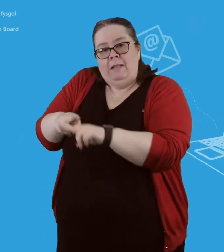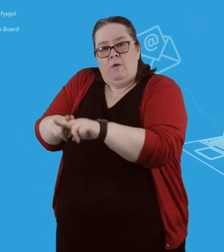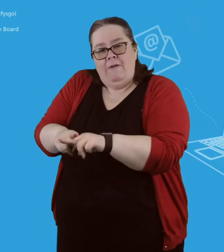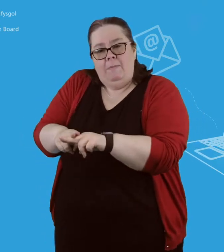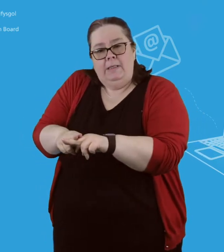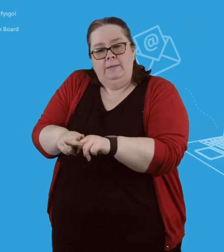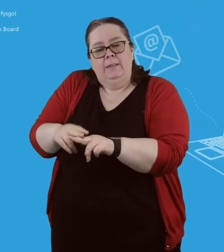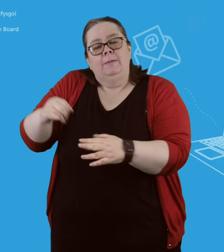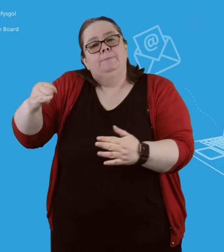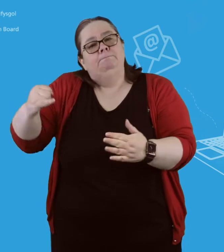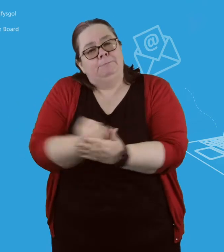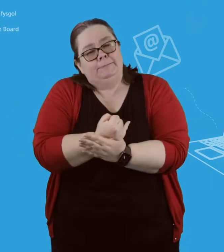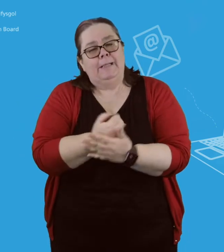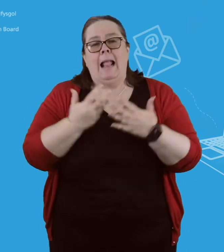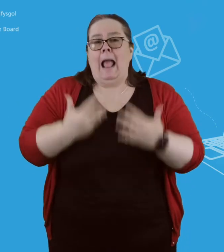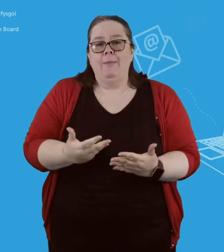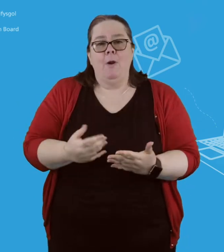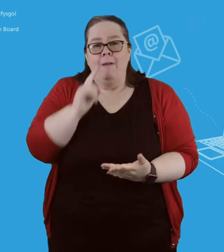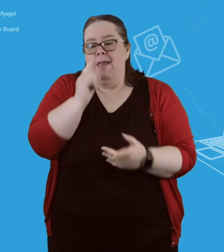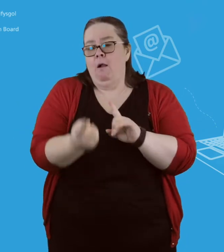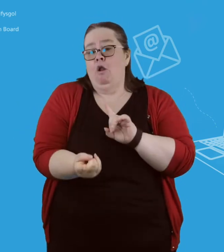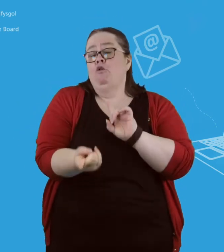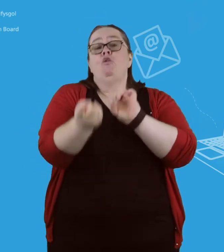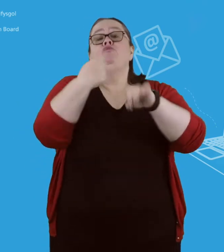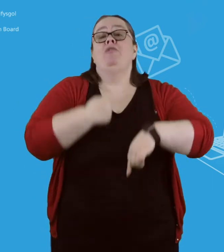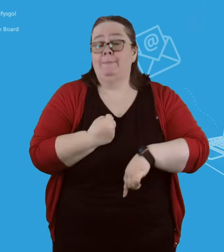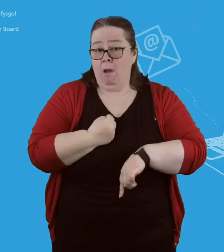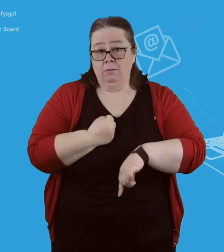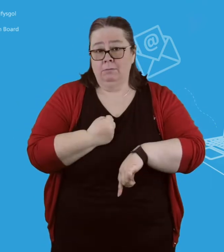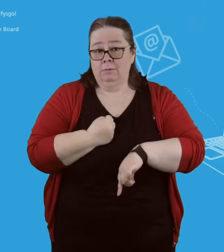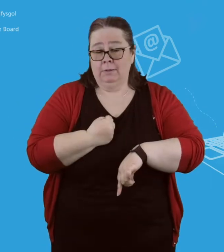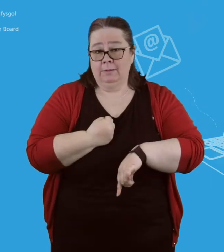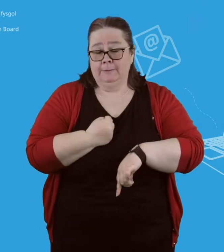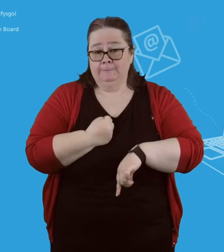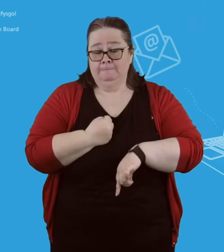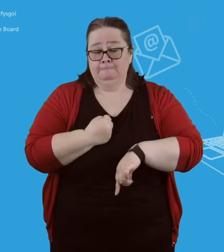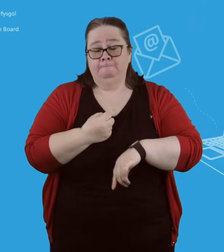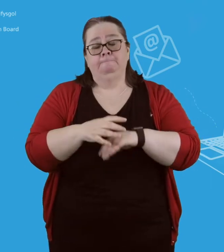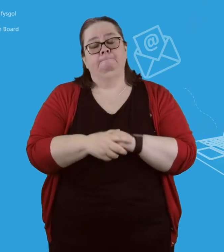ni allwn sicrhau bod yn eges yn cyrraedd y derbynnydd. 3.